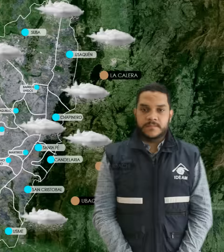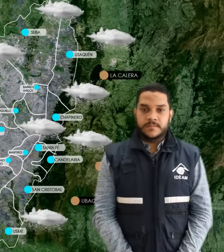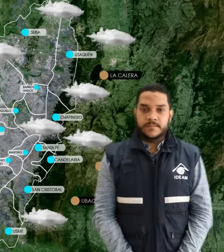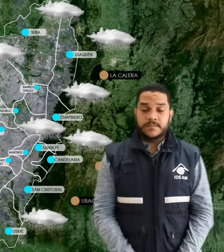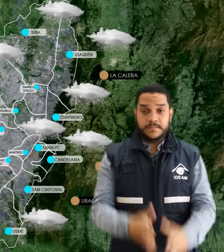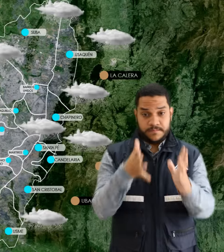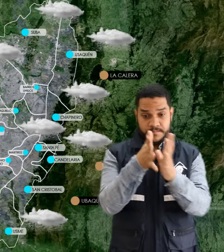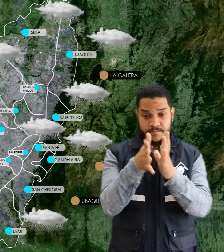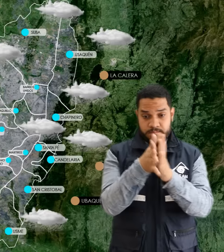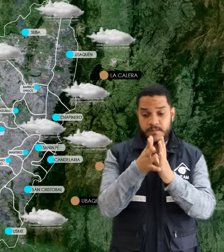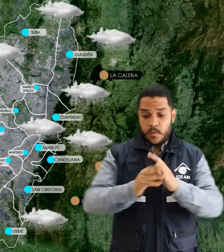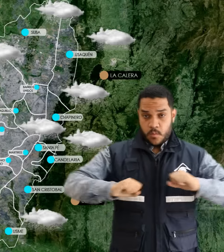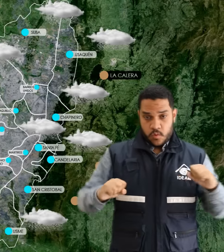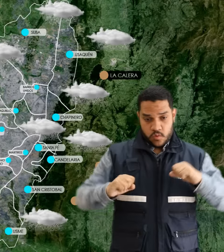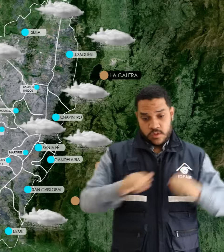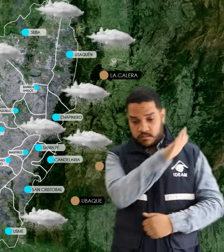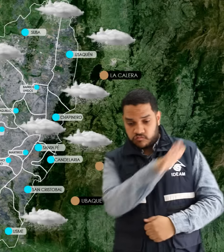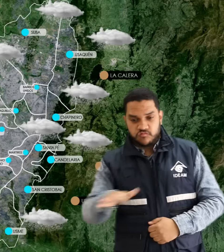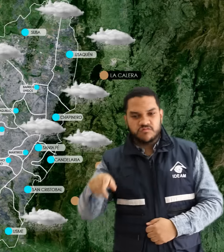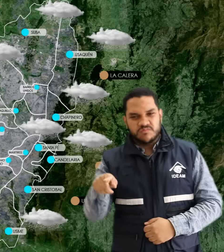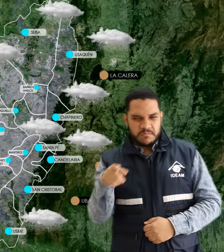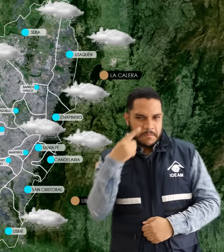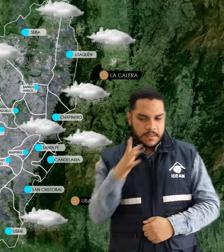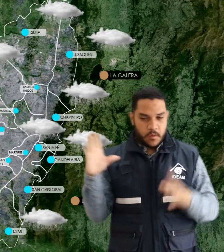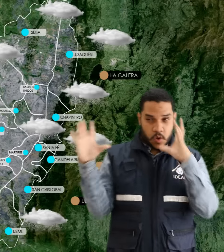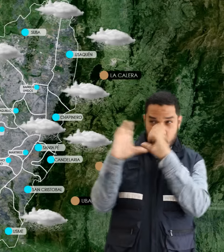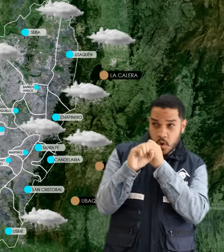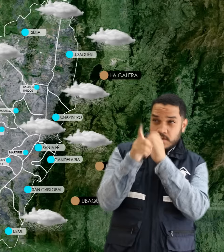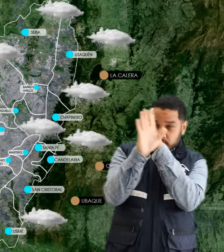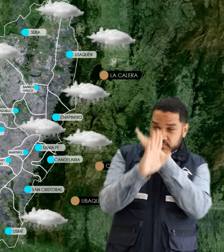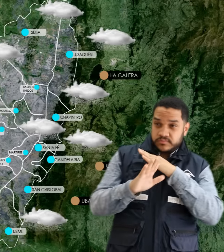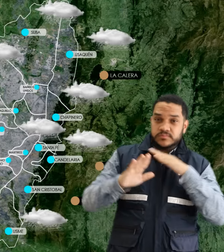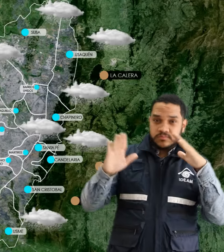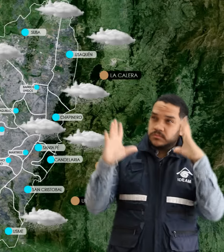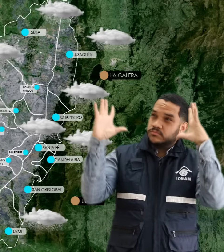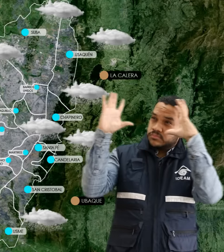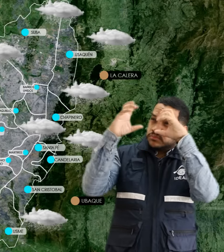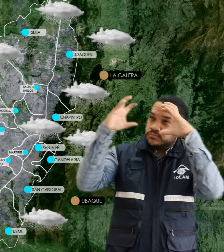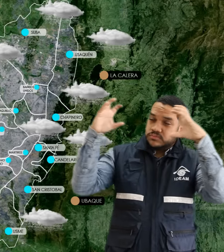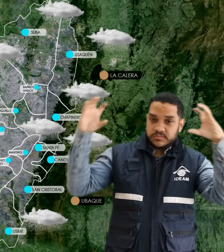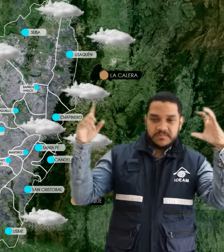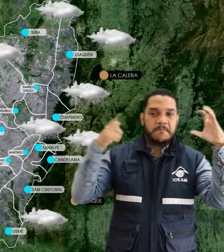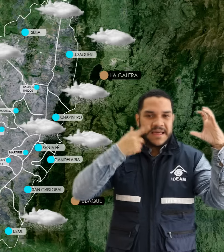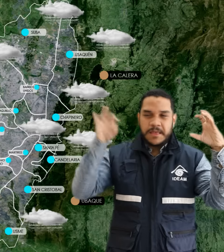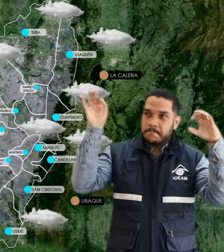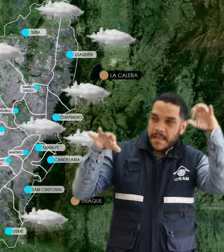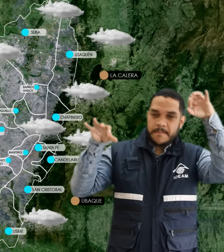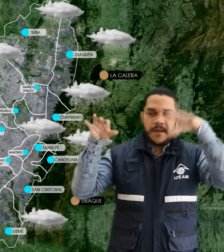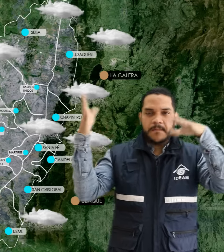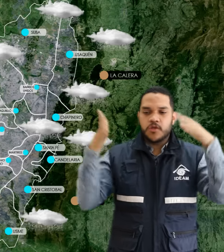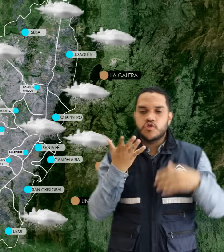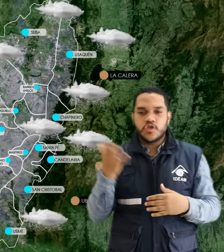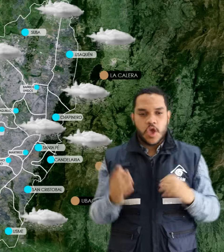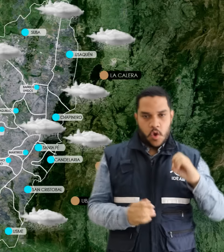Para la ciudad de Bogotá y la sabana se estima durante la noche y la madrugada cielo mayormente cubierto con probabilidad de lloviznas, especialmente en el oriente